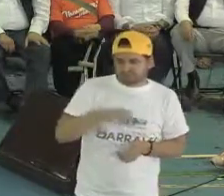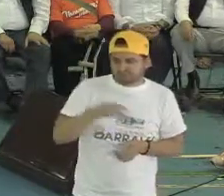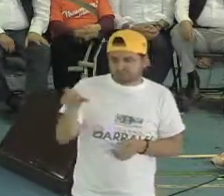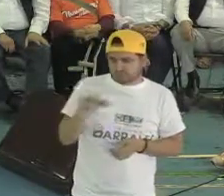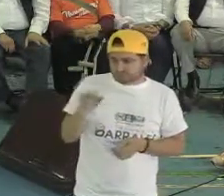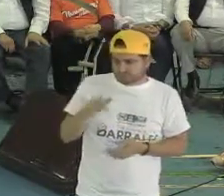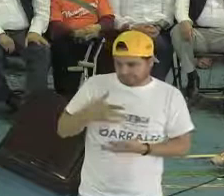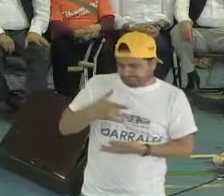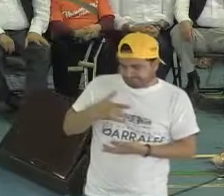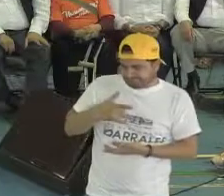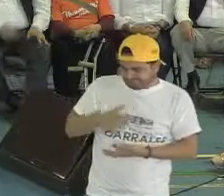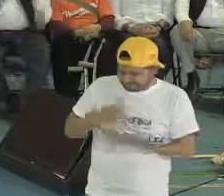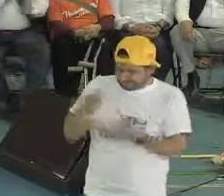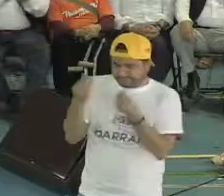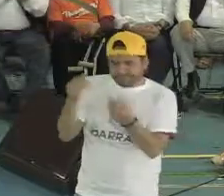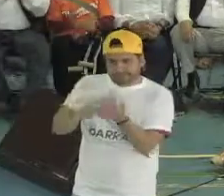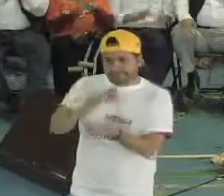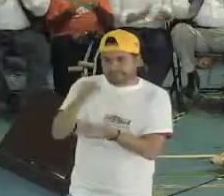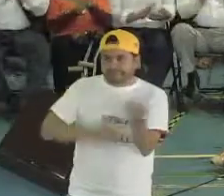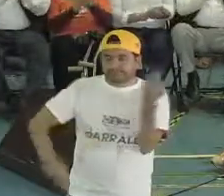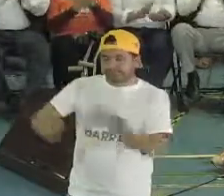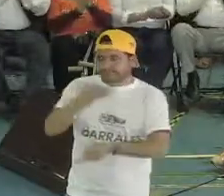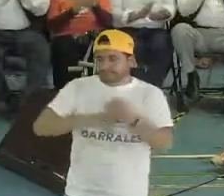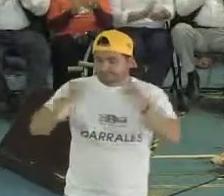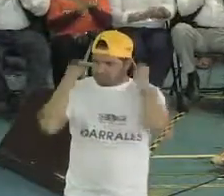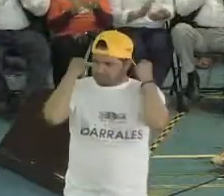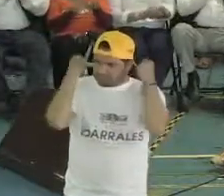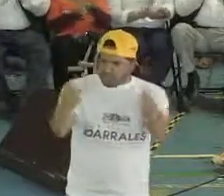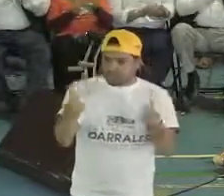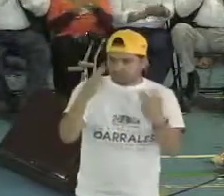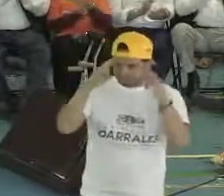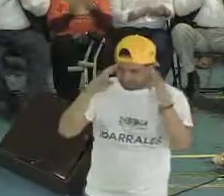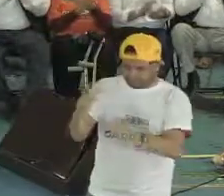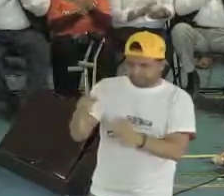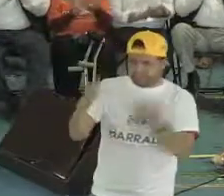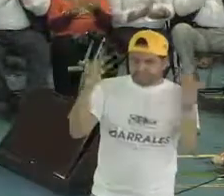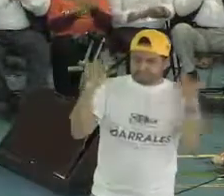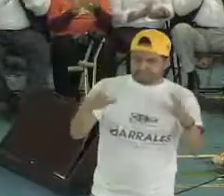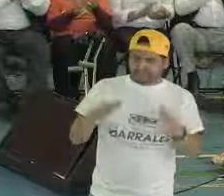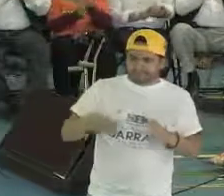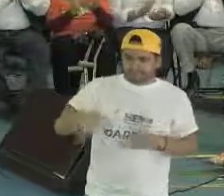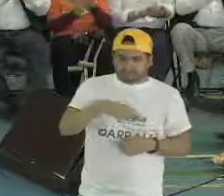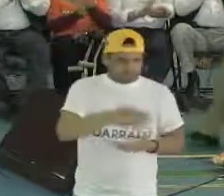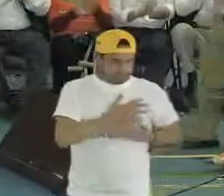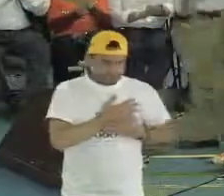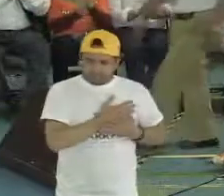a todas y a todos ustedes, muchas gracias. Mi admiración y mi respeto a todas y a todos ustedes. Gracias.